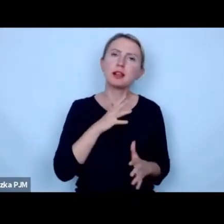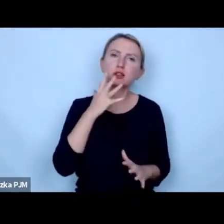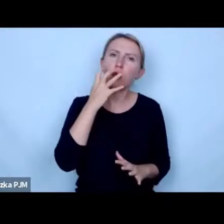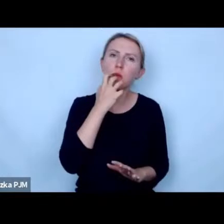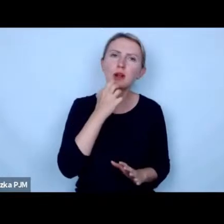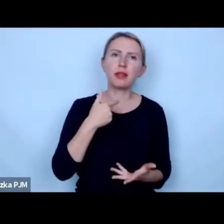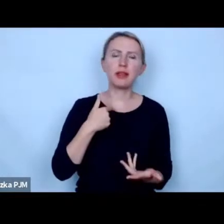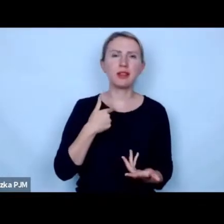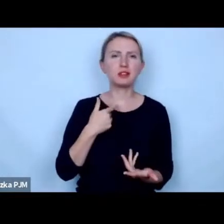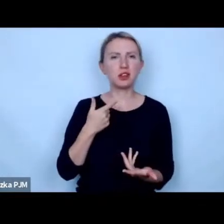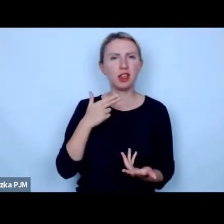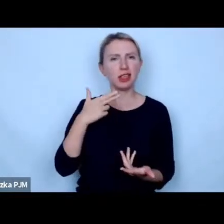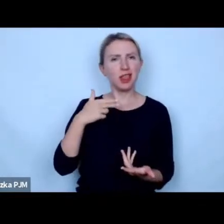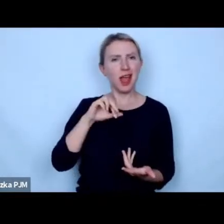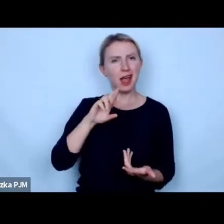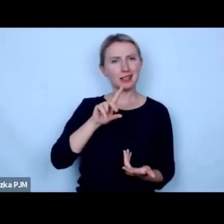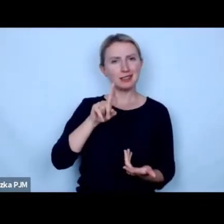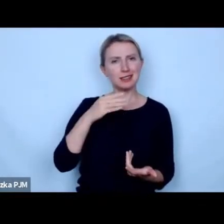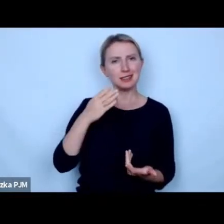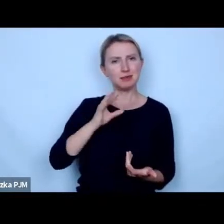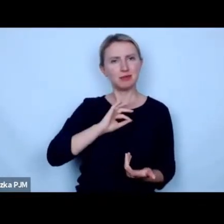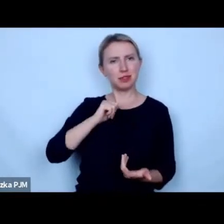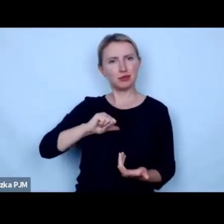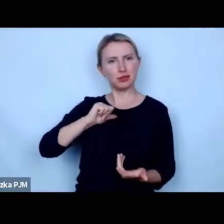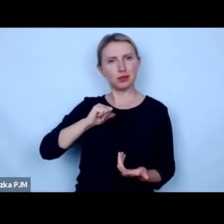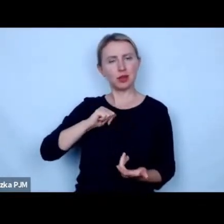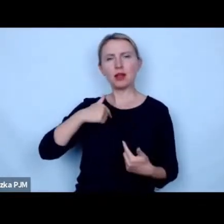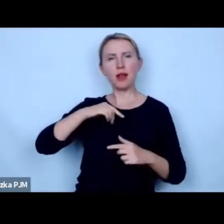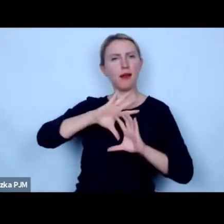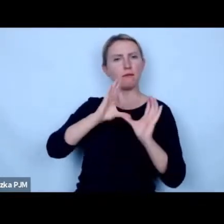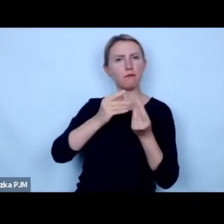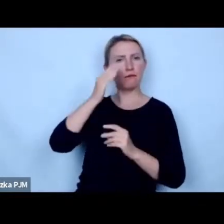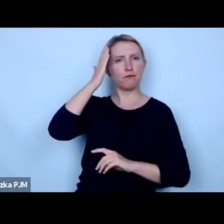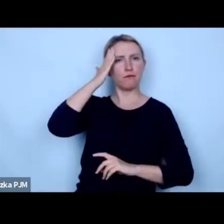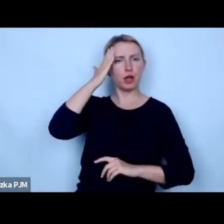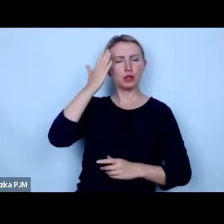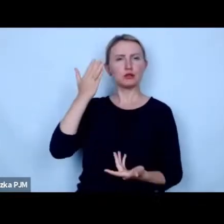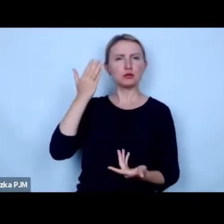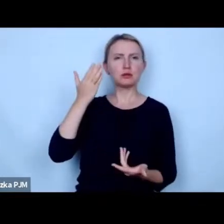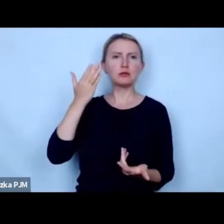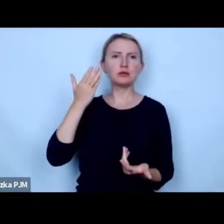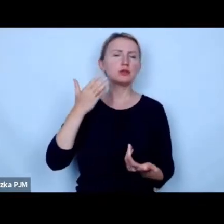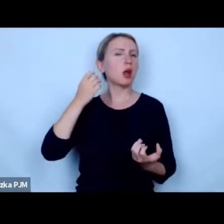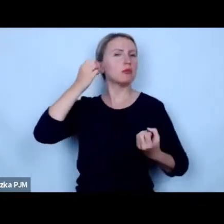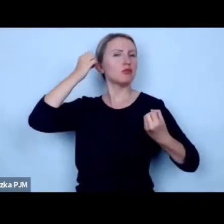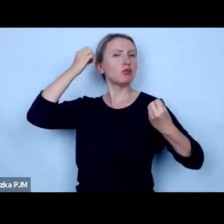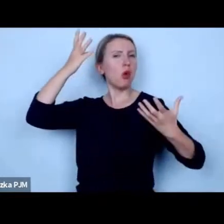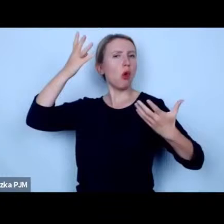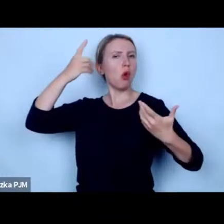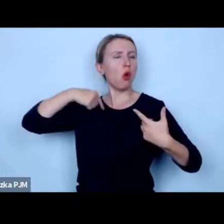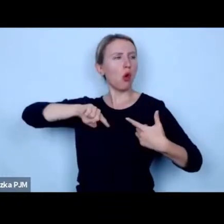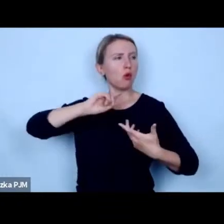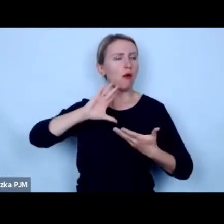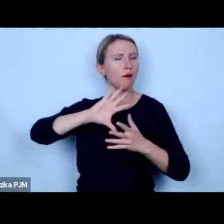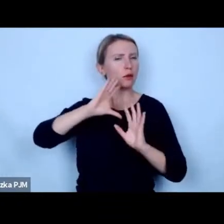trochę narcystyczną postawę takiej alfy i omegi czy klinicy mądrości która zna odpowiedź na